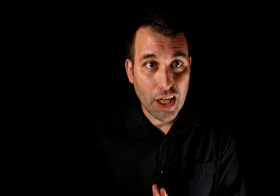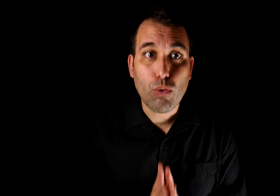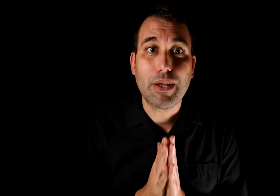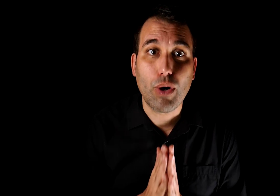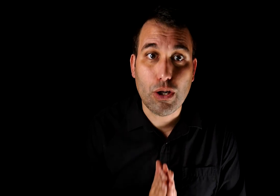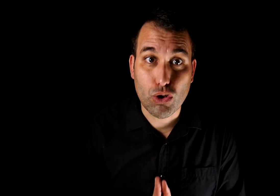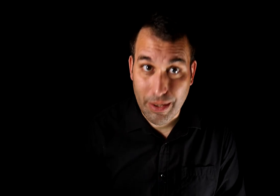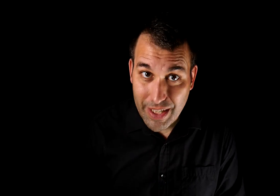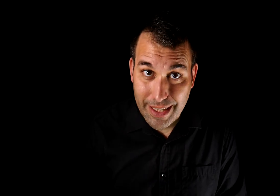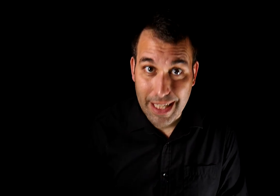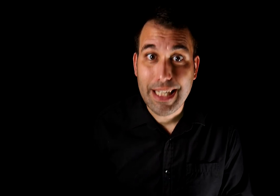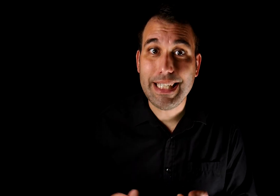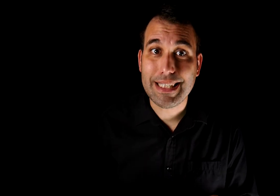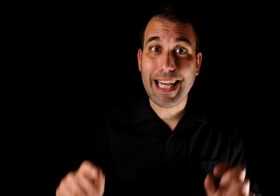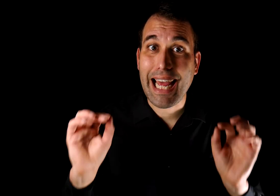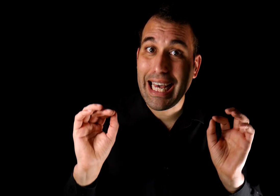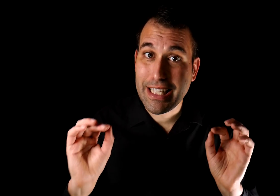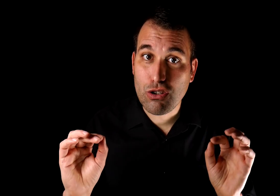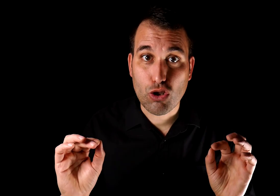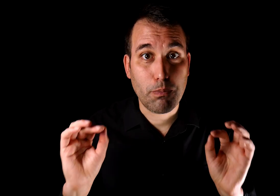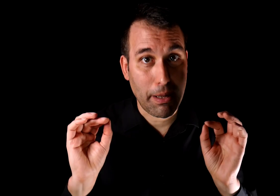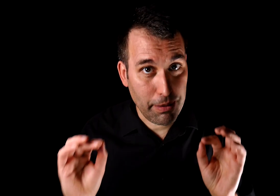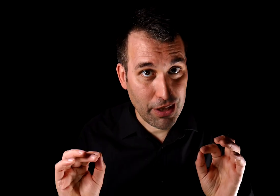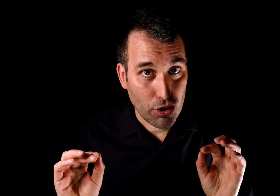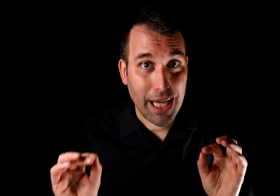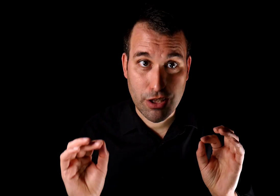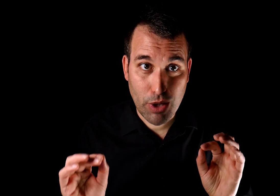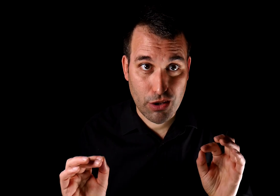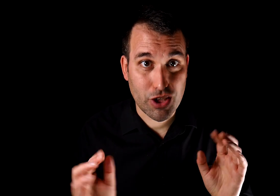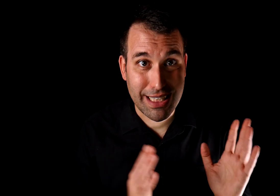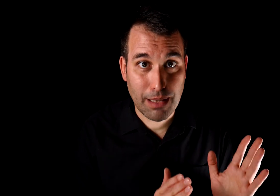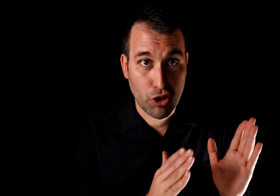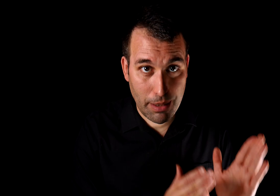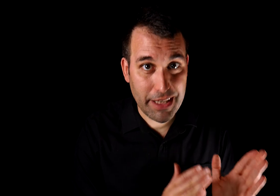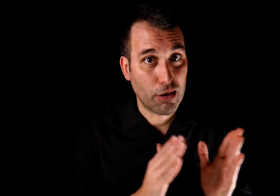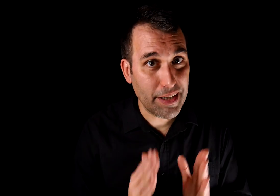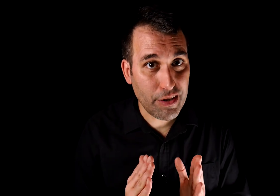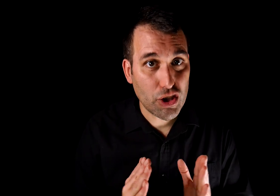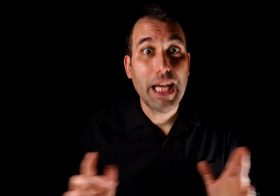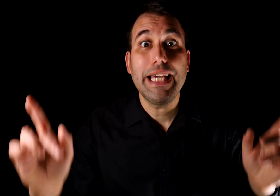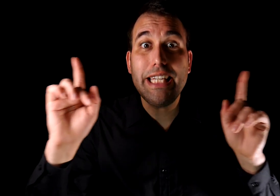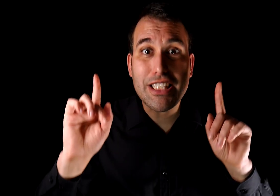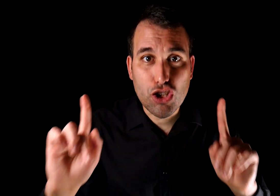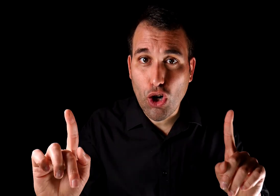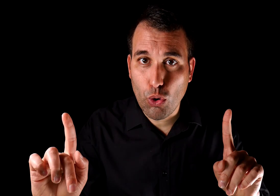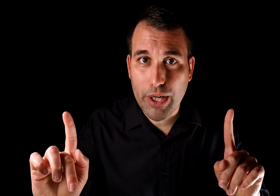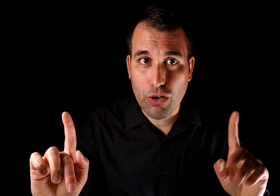cuando algo nos afecta, y estar atentos para primero asegurarnos de que estamos realmente convencidos, y solo luego